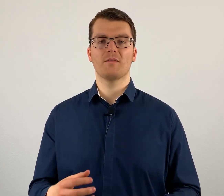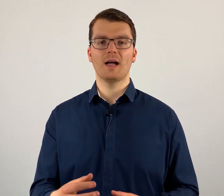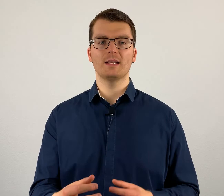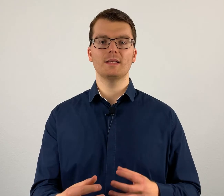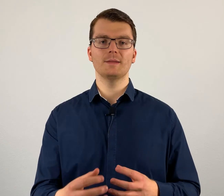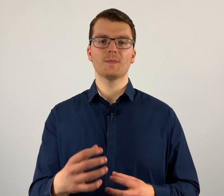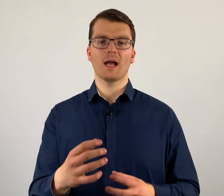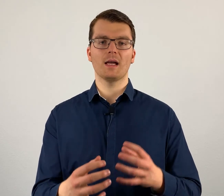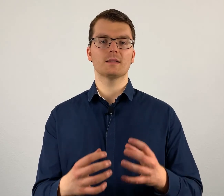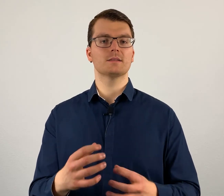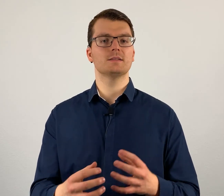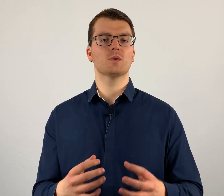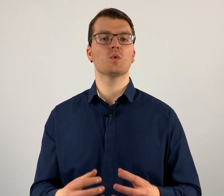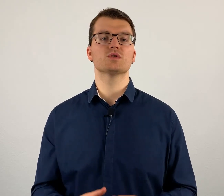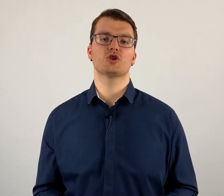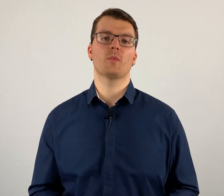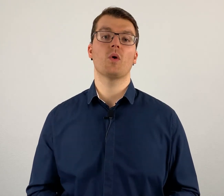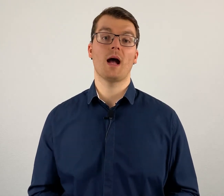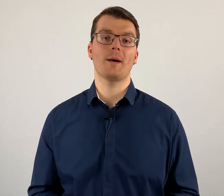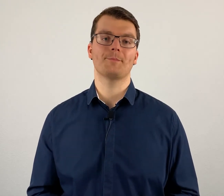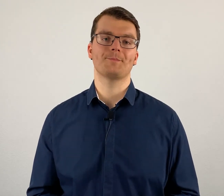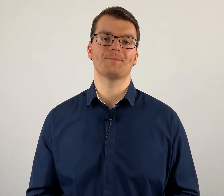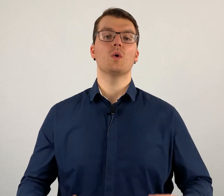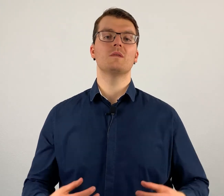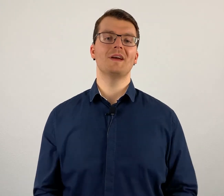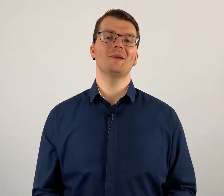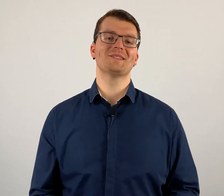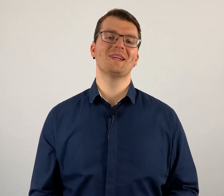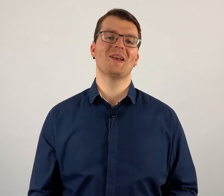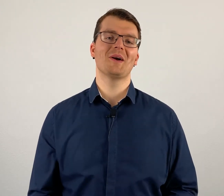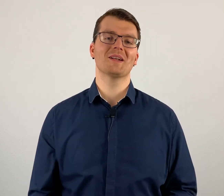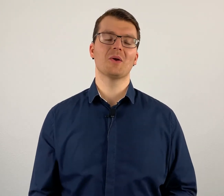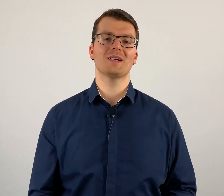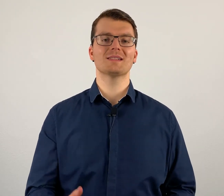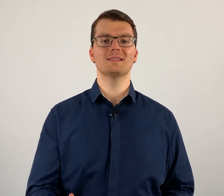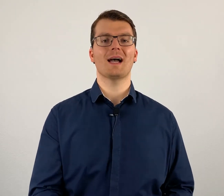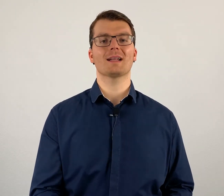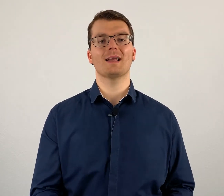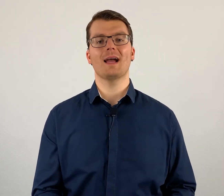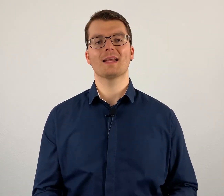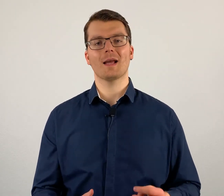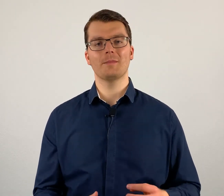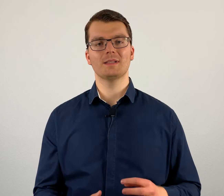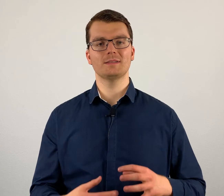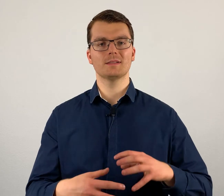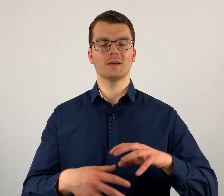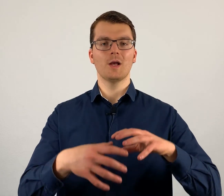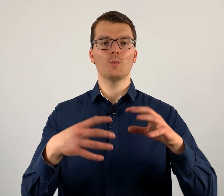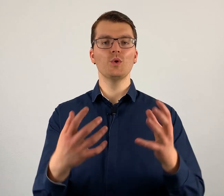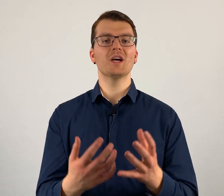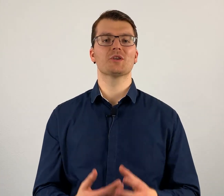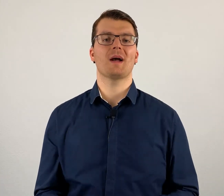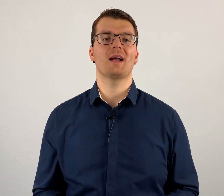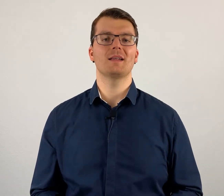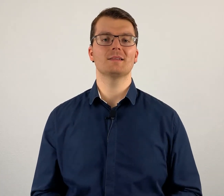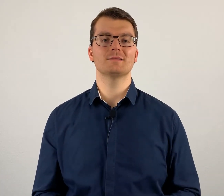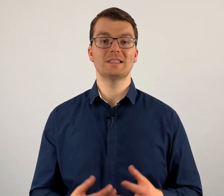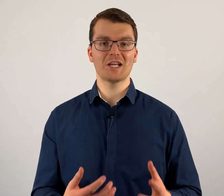weil die halt diesen großen Sprung haben. Und wenn du jetzt zu den Leuten gehörst, die sagen, naja, ich kann mir diese muttersprachlichen, sehr